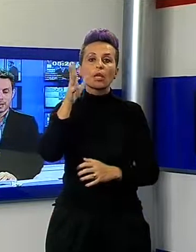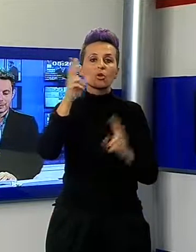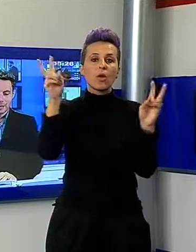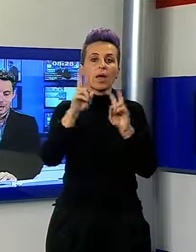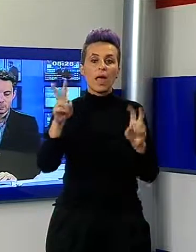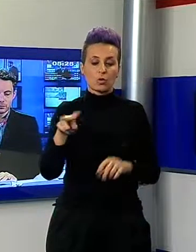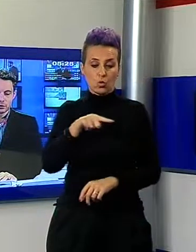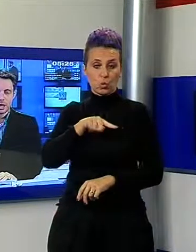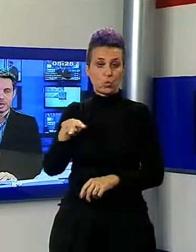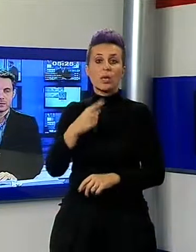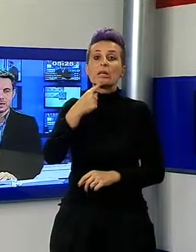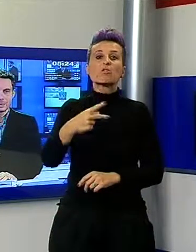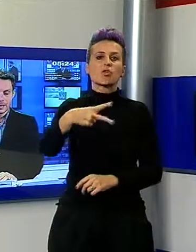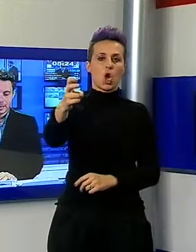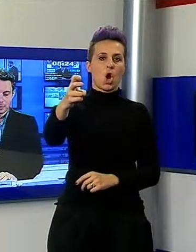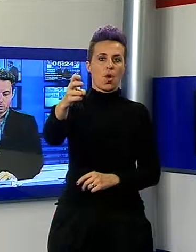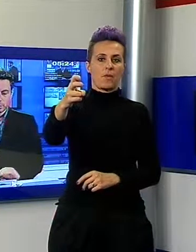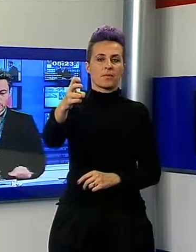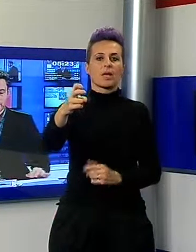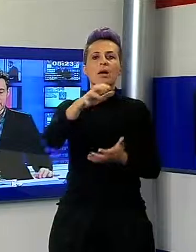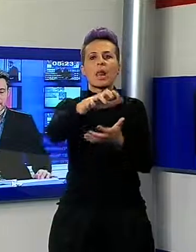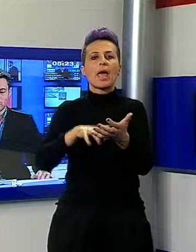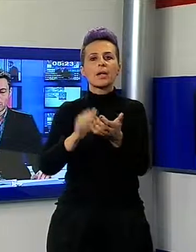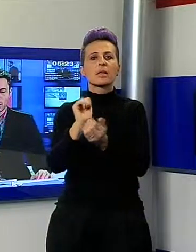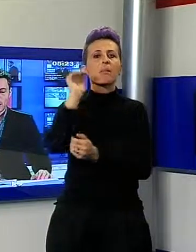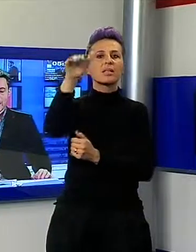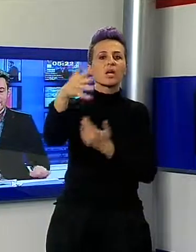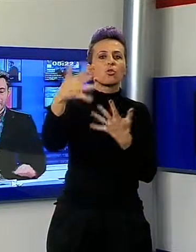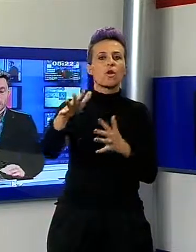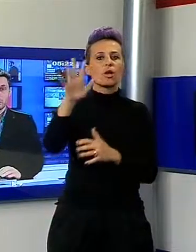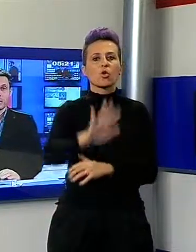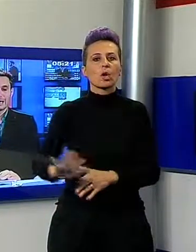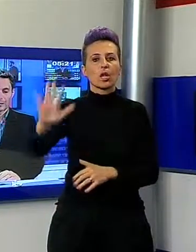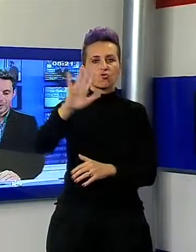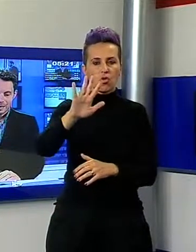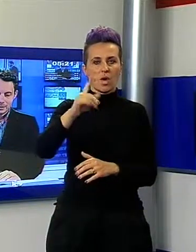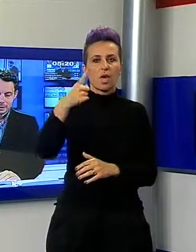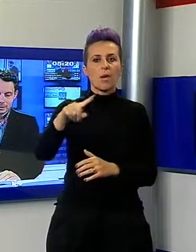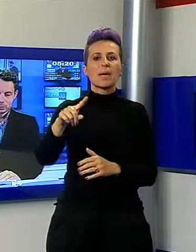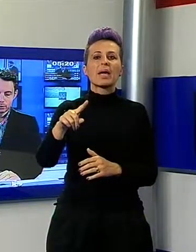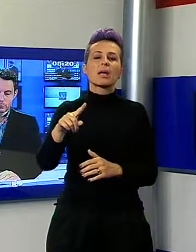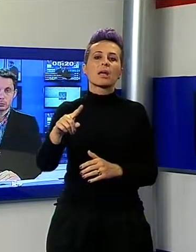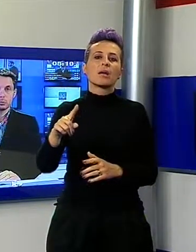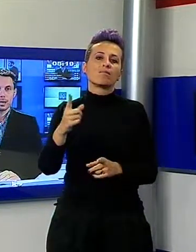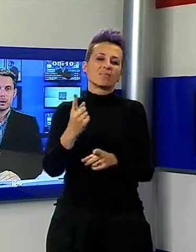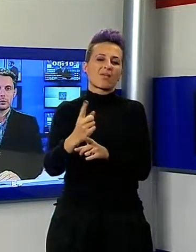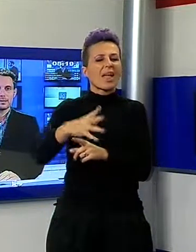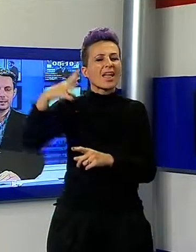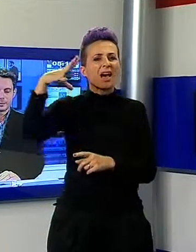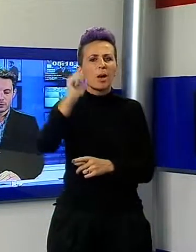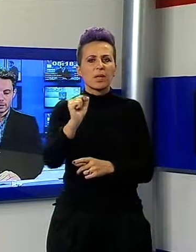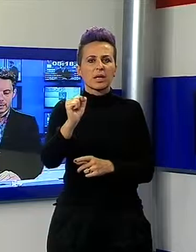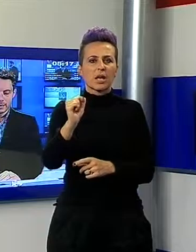con una lettera ufficiale inviata alla regione. Due enti chiedono alla regione toscana che venga tenuta in opportuna